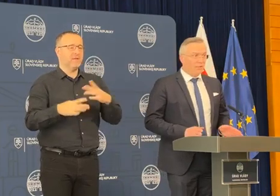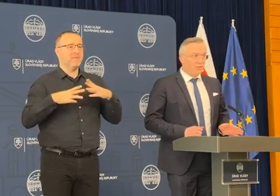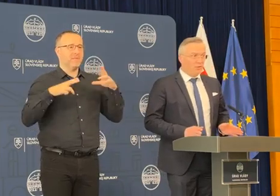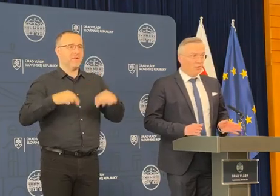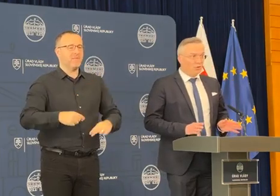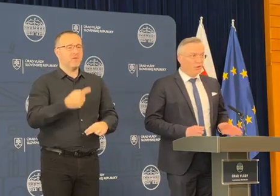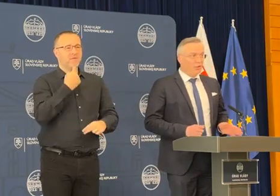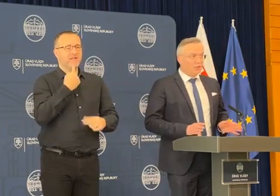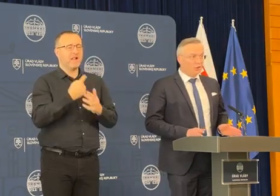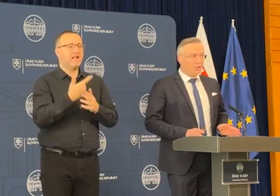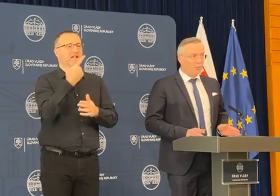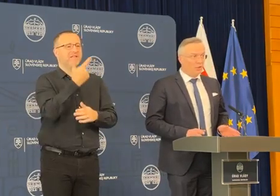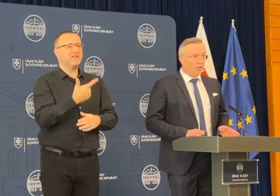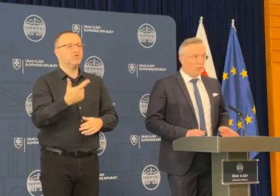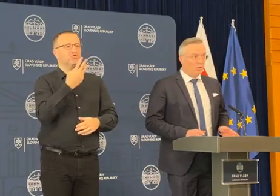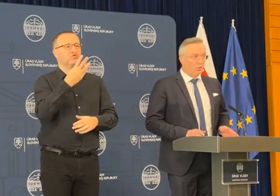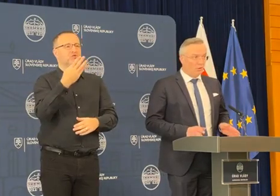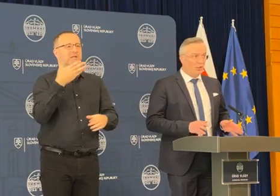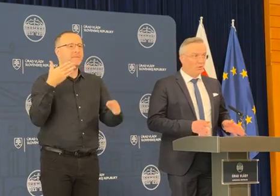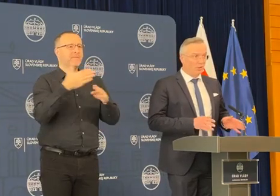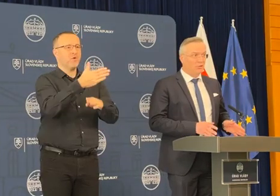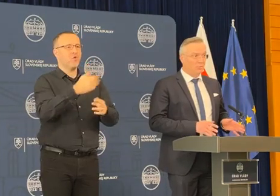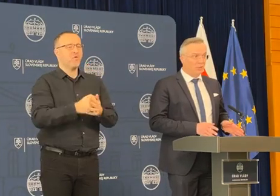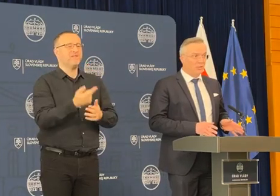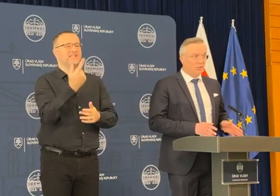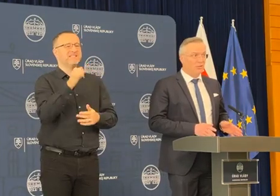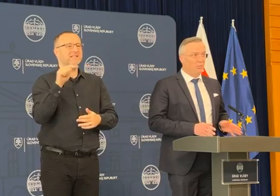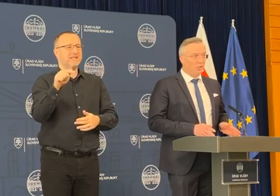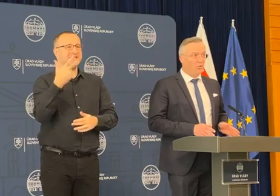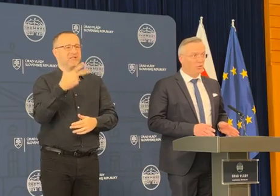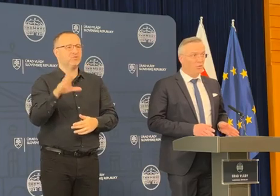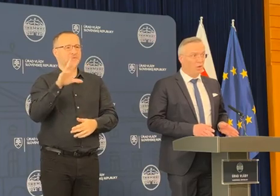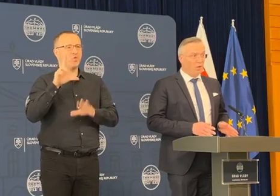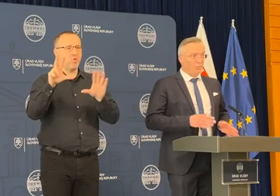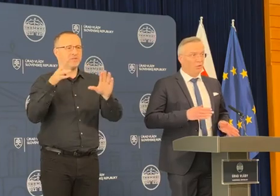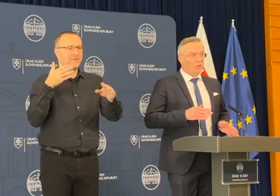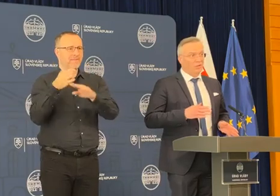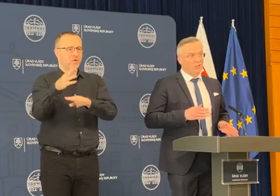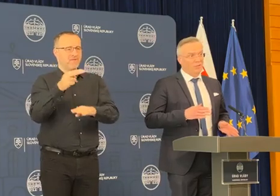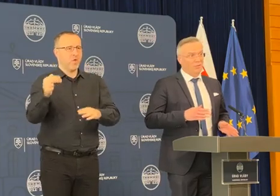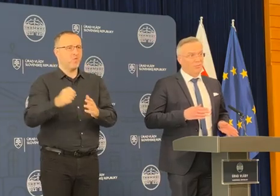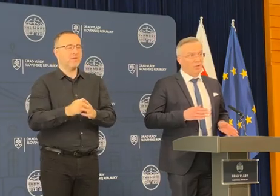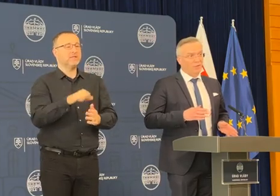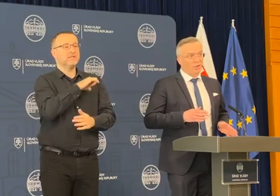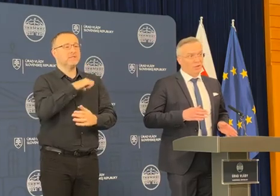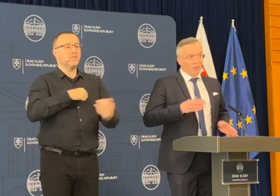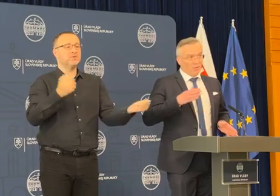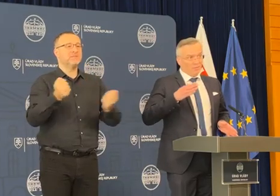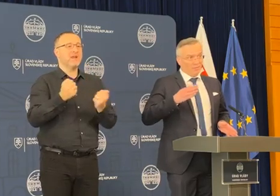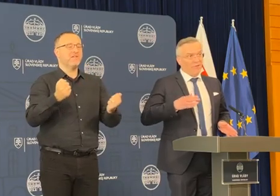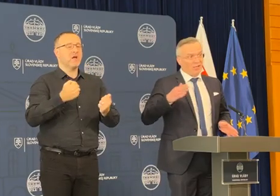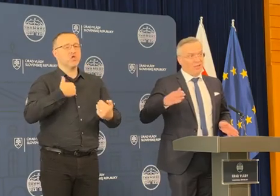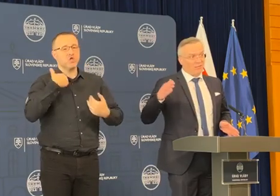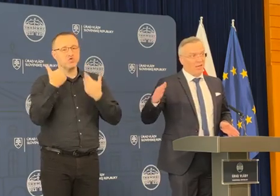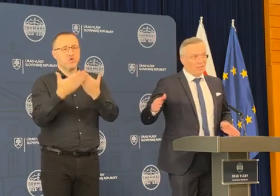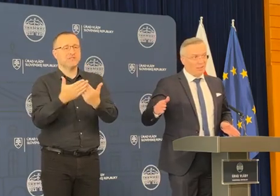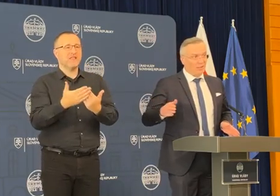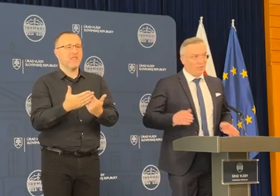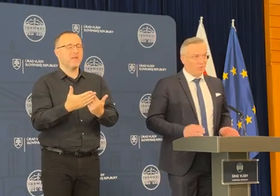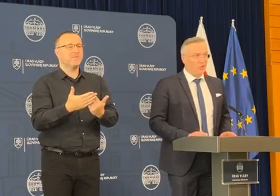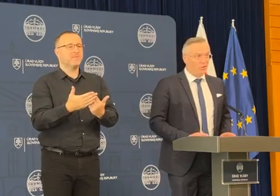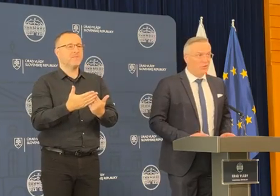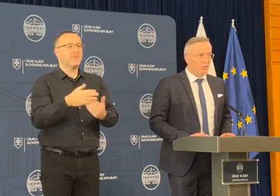244 miliónov z týchto 358 miliónov by dostávali samozprávy v deviatich